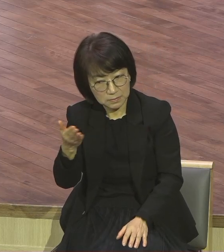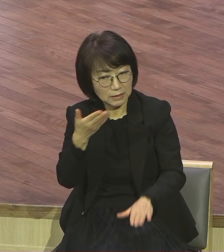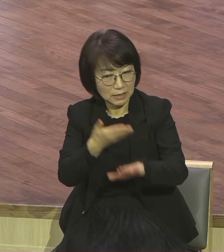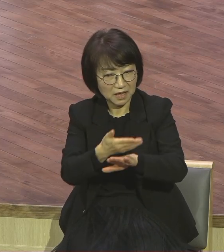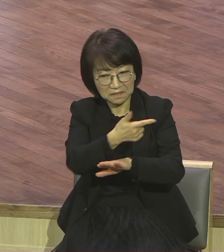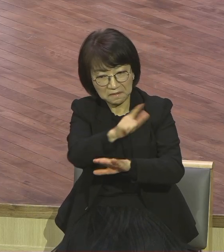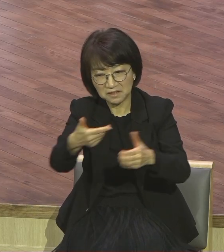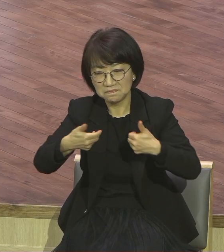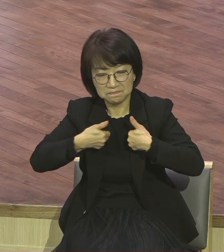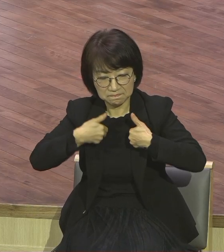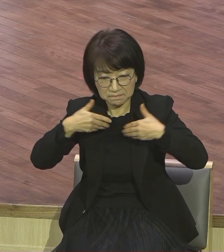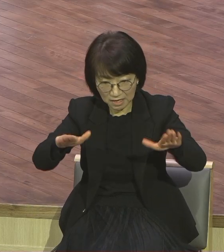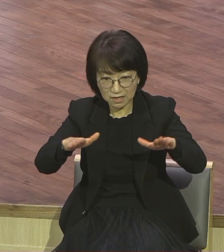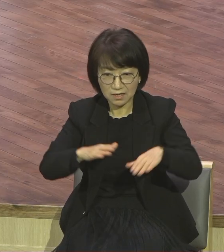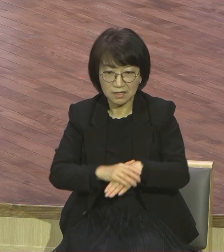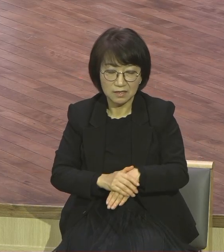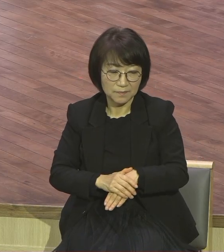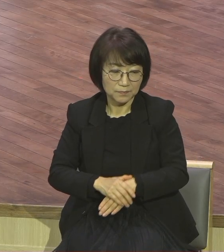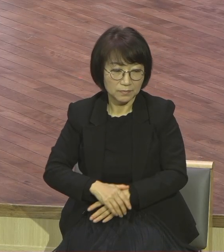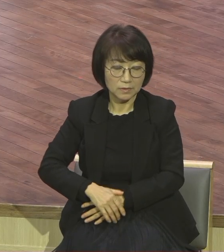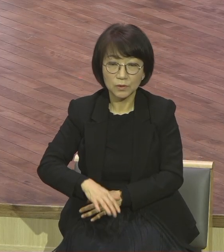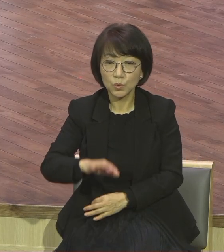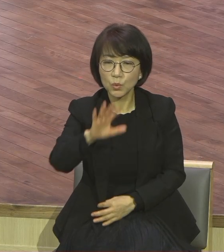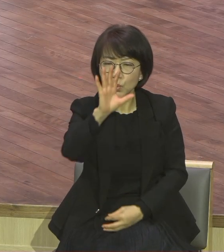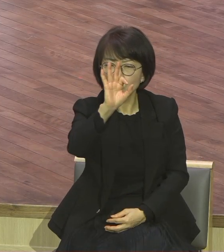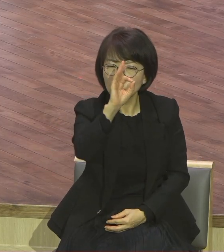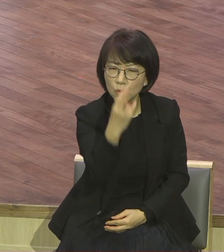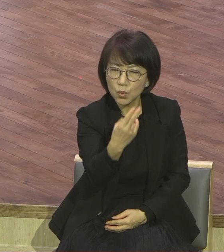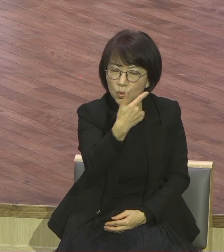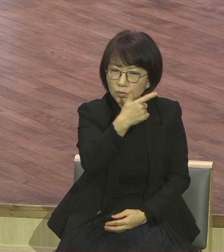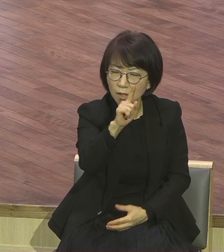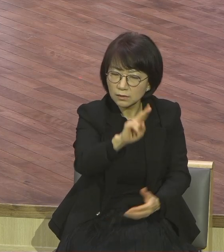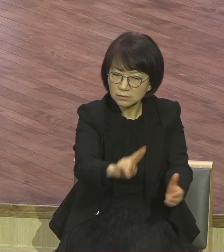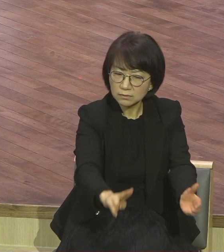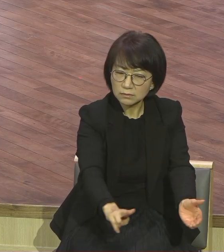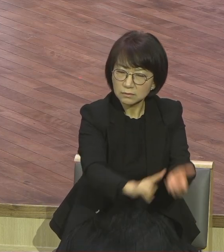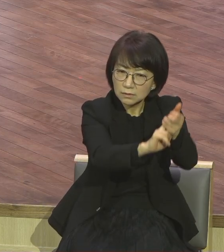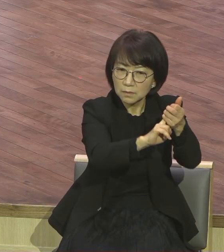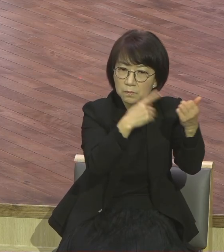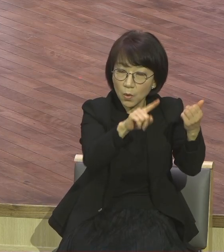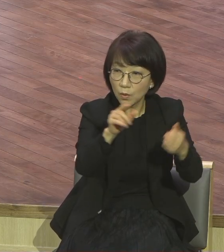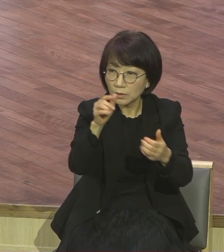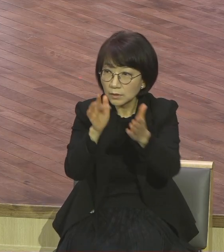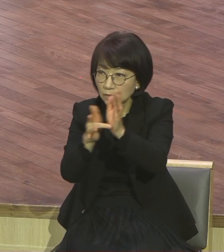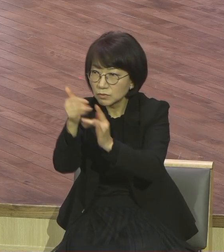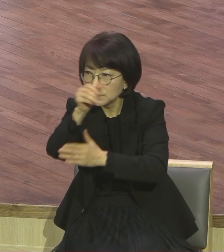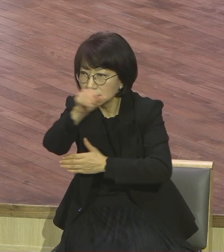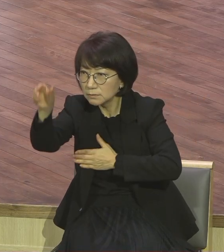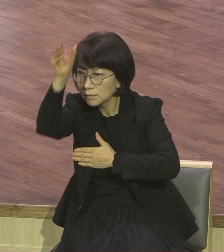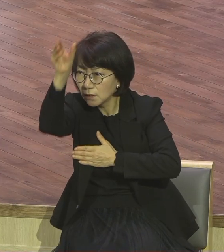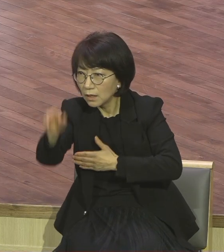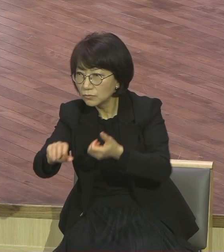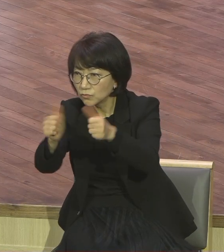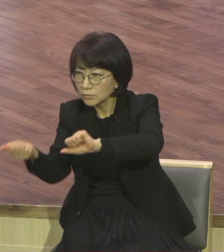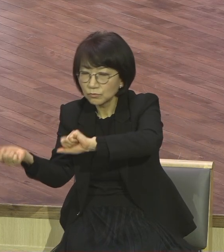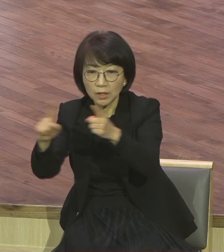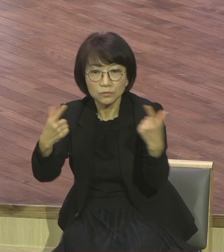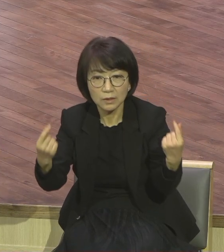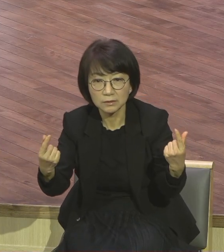요나의 표적은 뭐요? 예수님의 십자가의 주우심과 부활표적이에요. 그것밖에